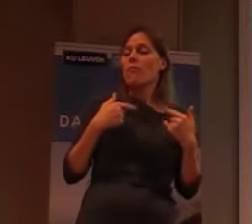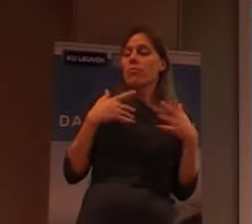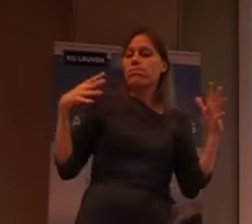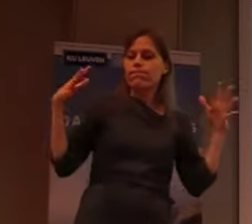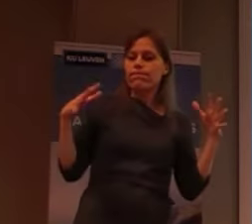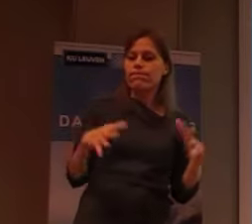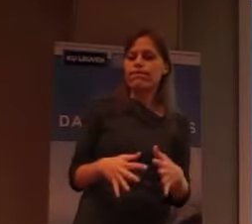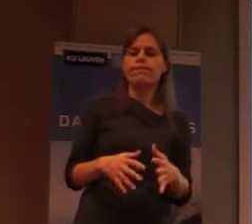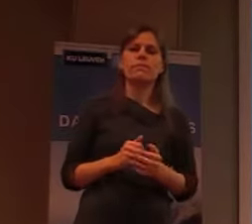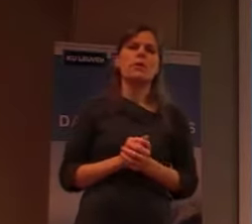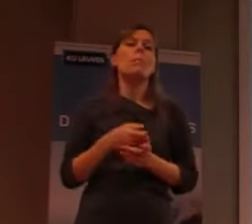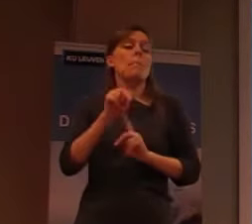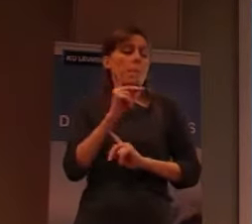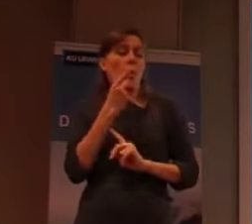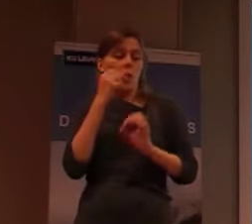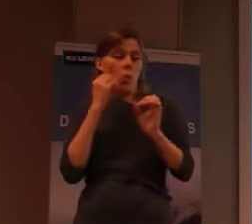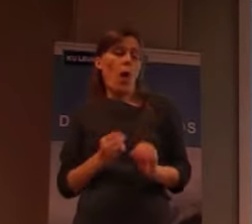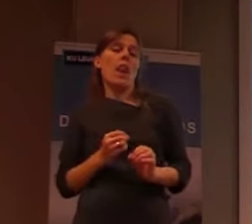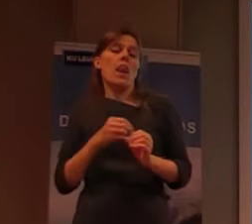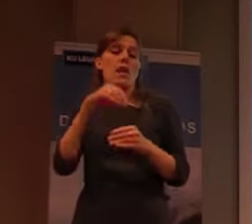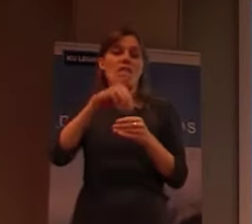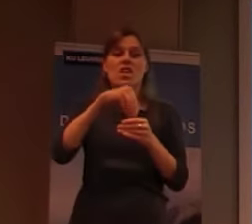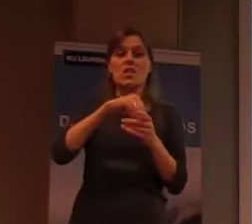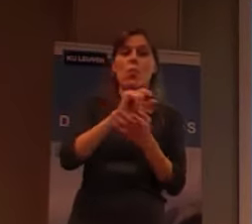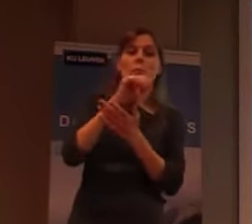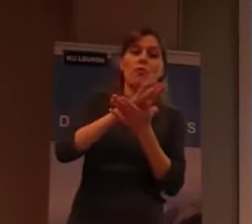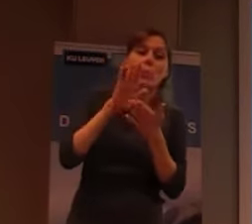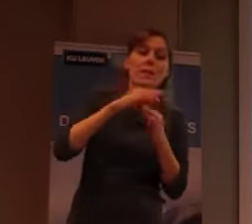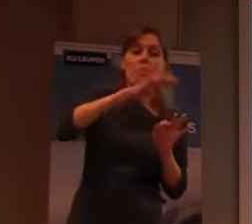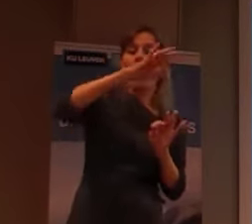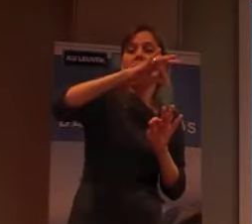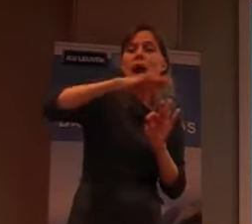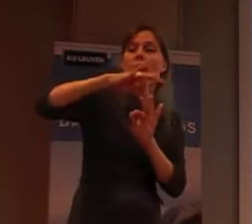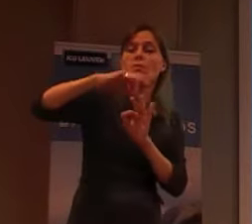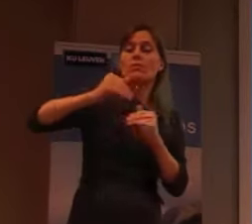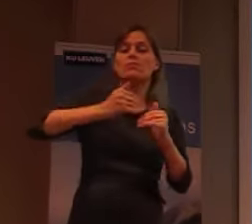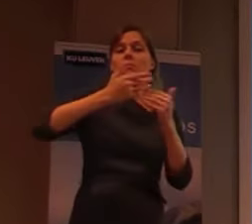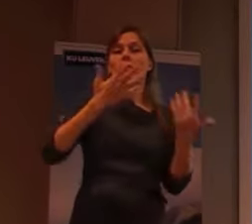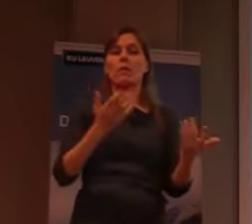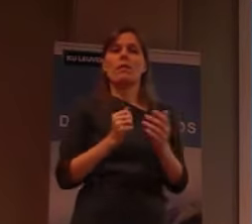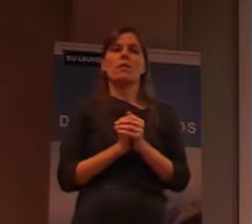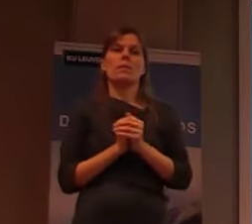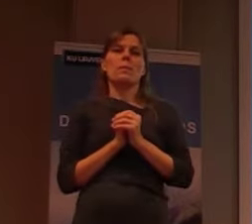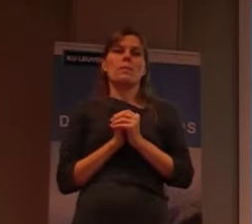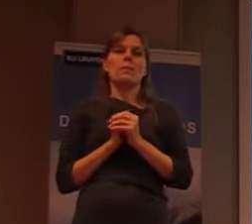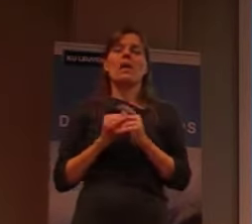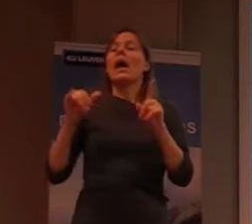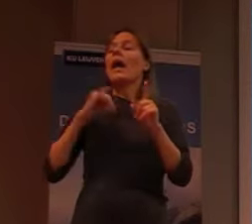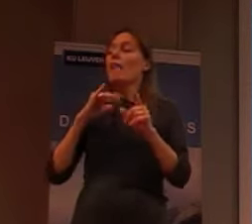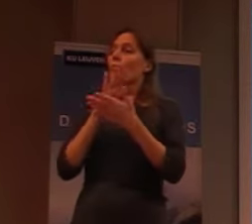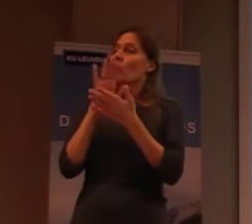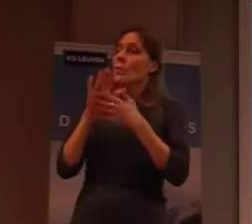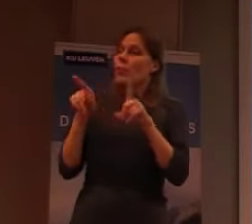wilden plantages aanleggen, en dus een van de dingen die men gedaan heeft, is, men heeft Chinese werkkrachten